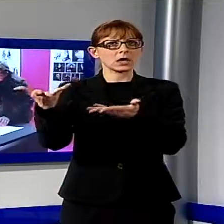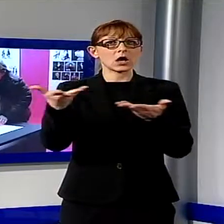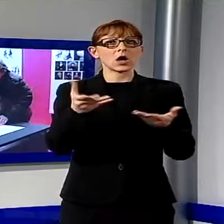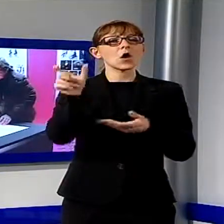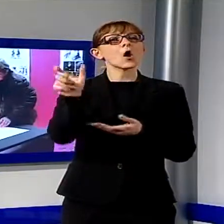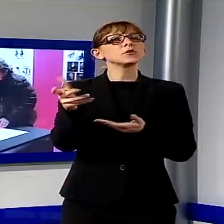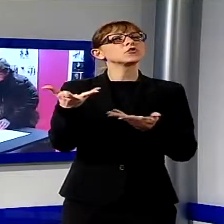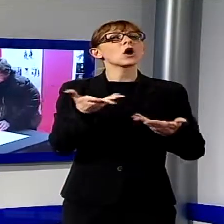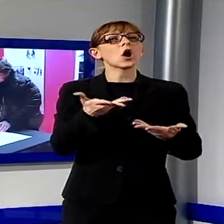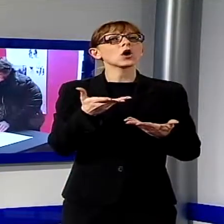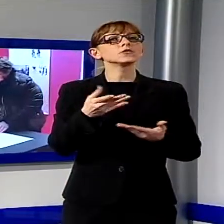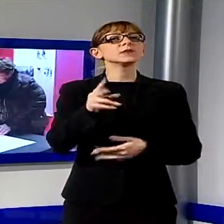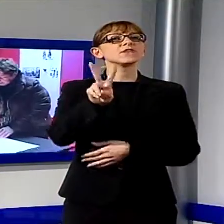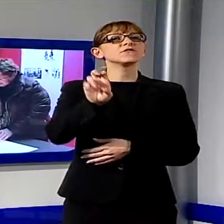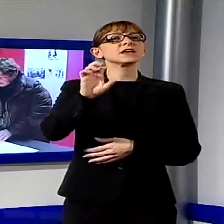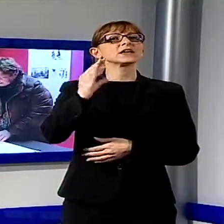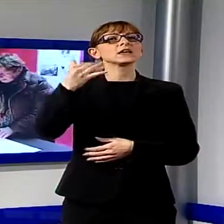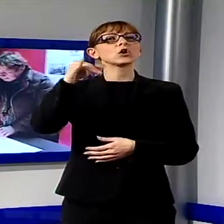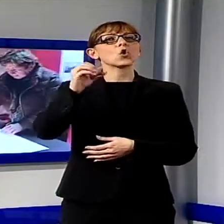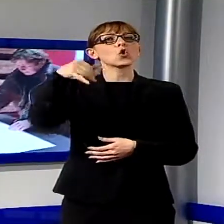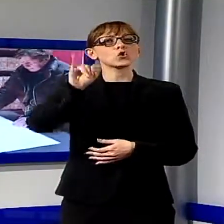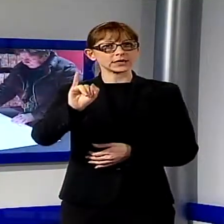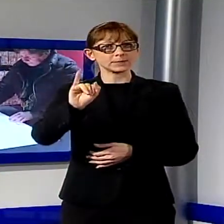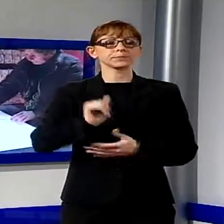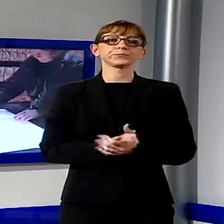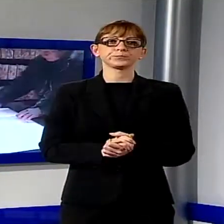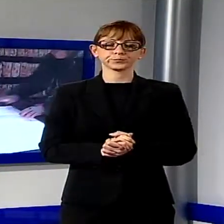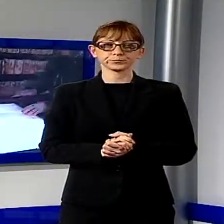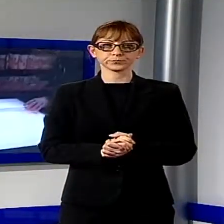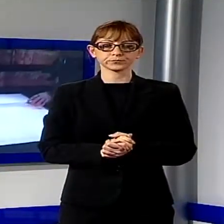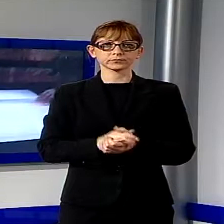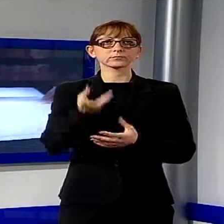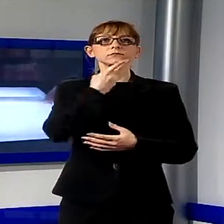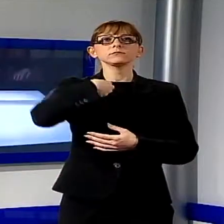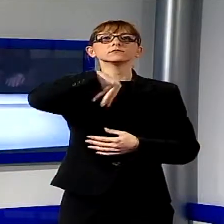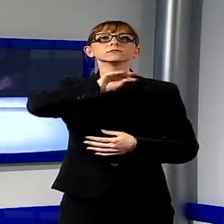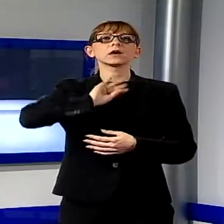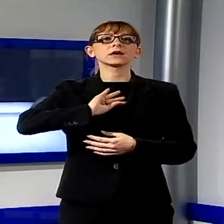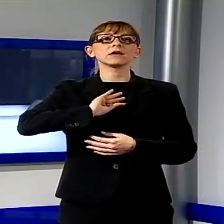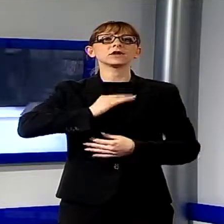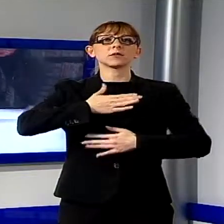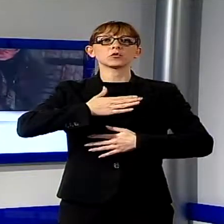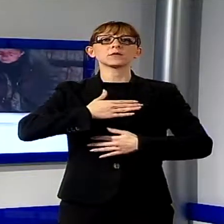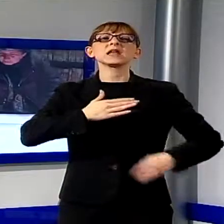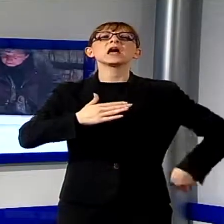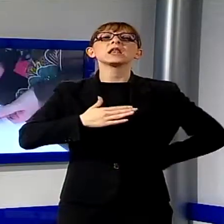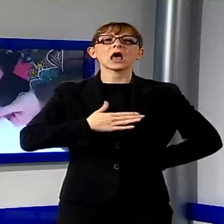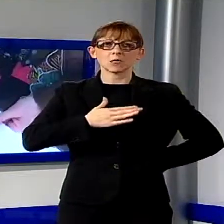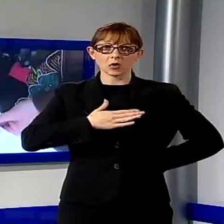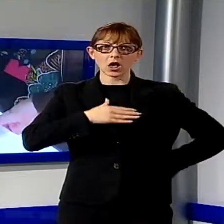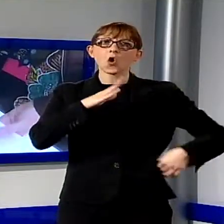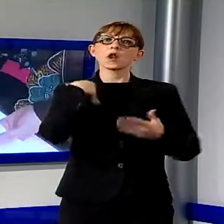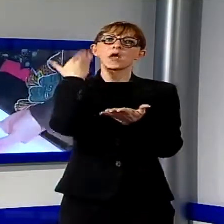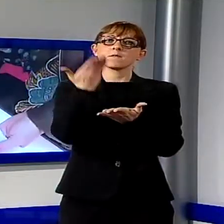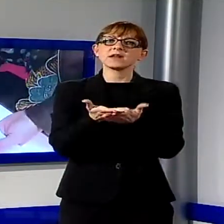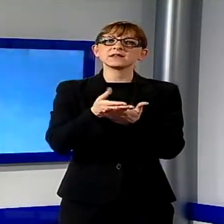La cravatta di Napoleone presentato all'archivio di Stato e il fular che l'imperatore dimenticò la notte della sua fuga